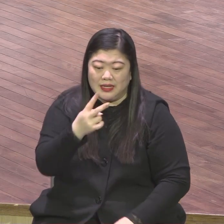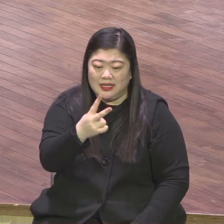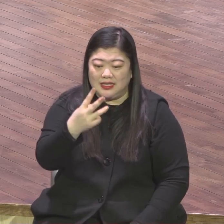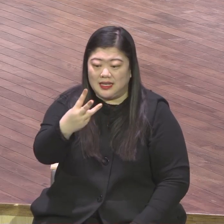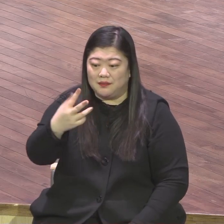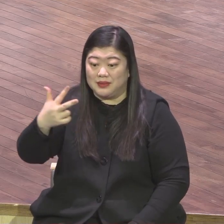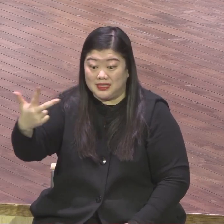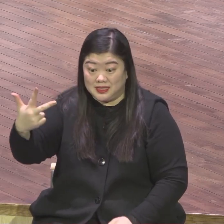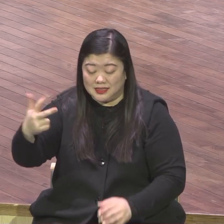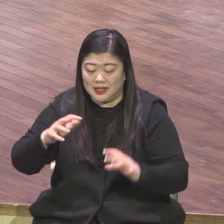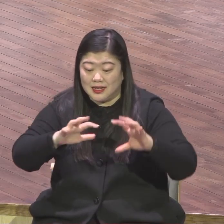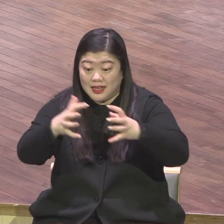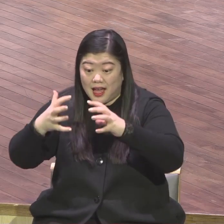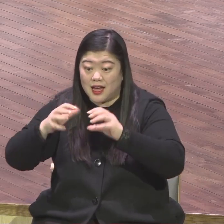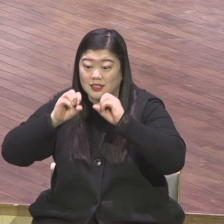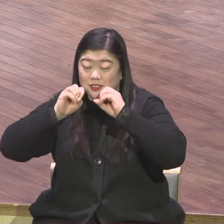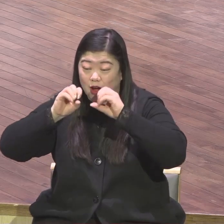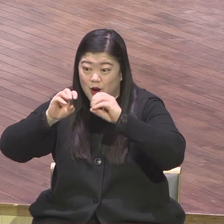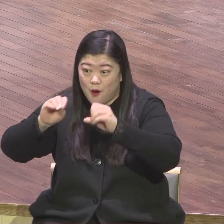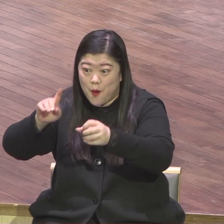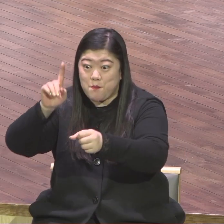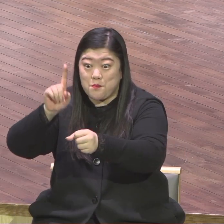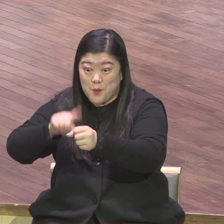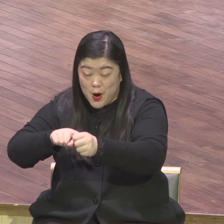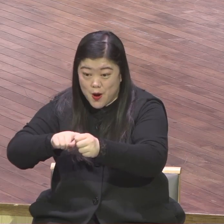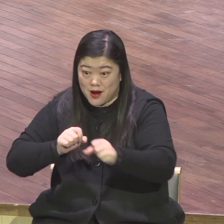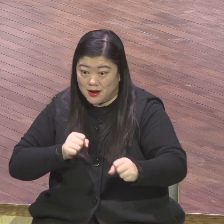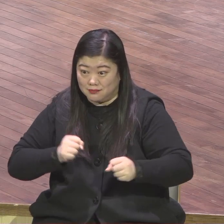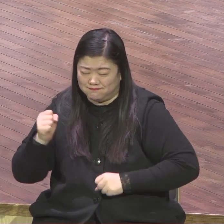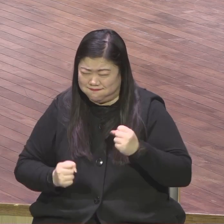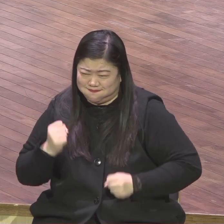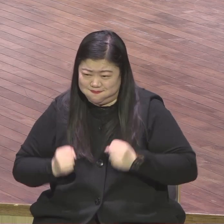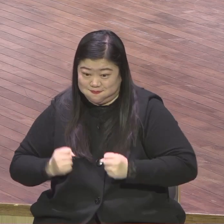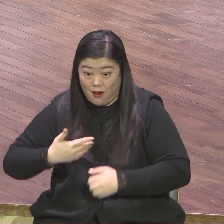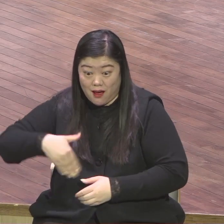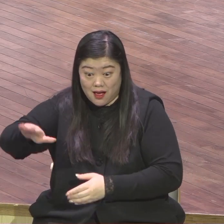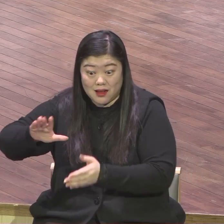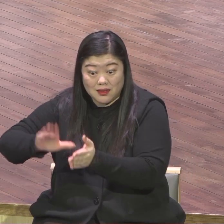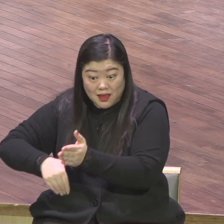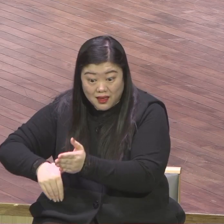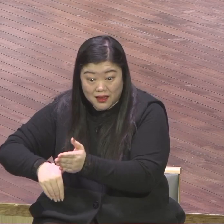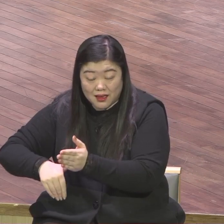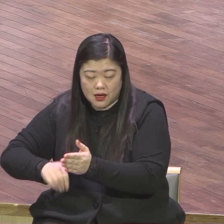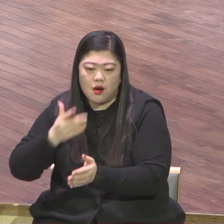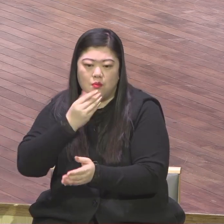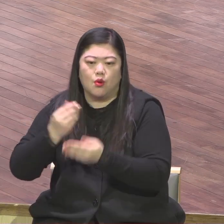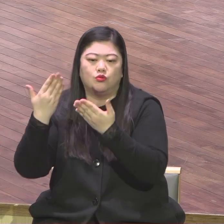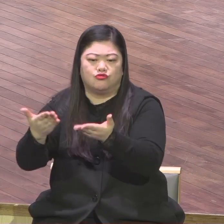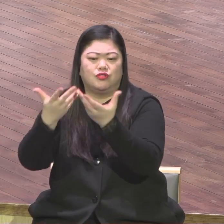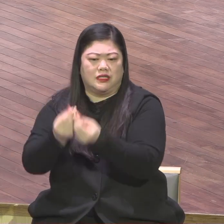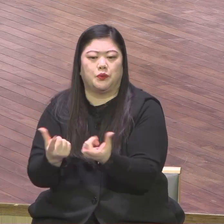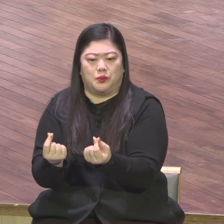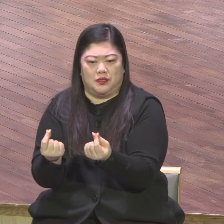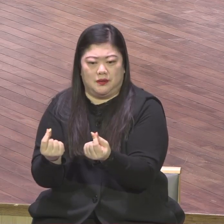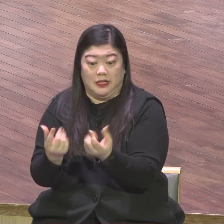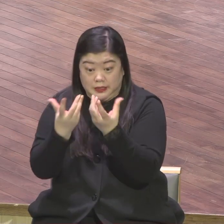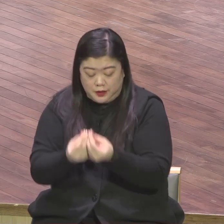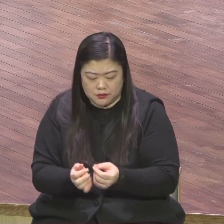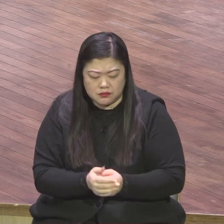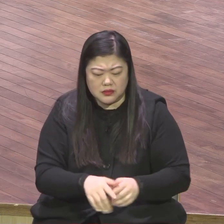주어지는 축복입니다 잘 보세요 아무리 저주받은 땅이라도 이제는 다시 회복되고 풍성한